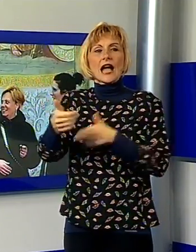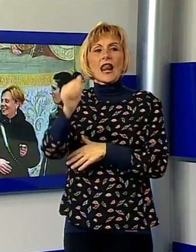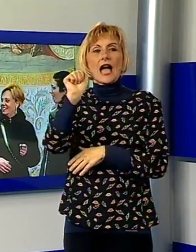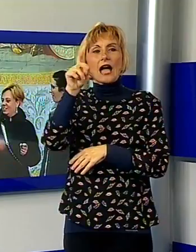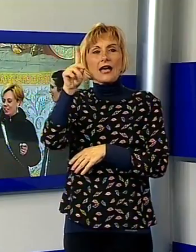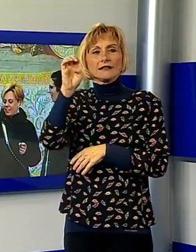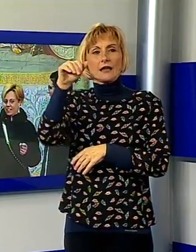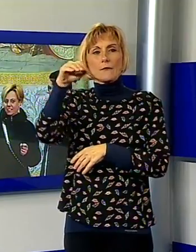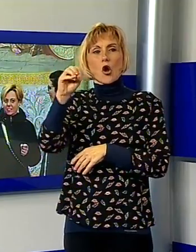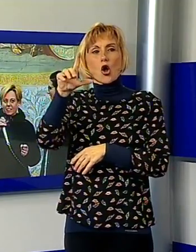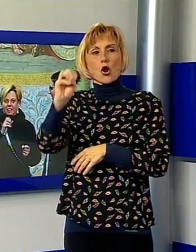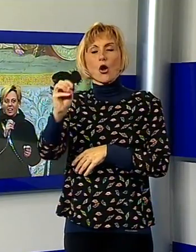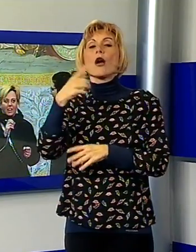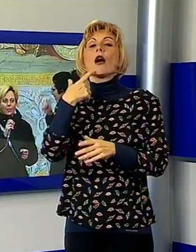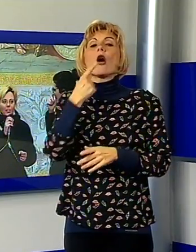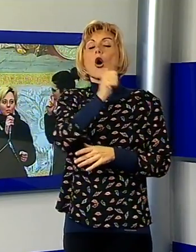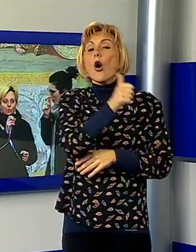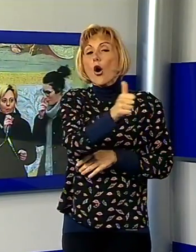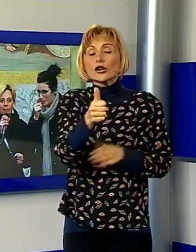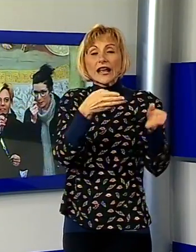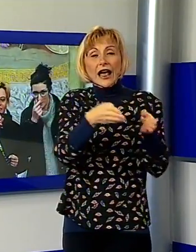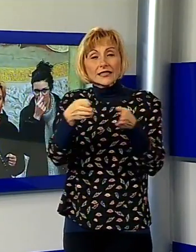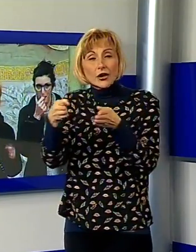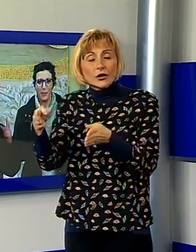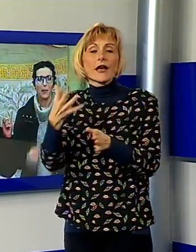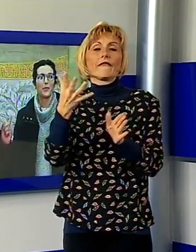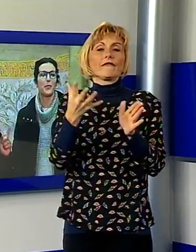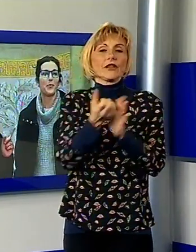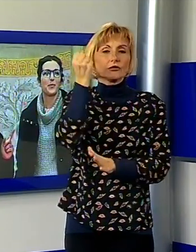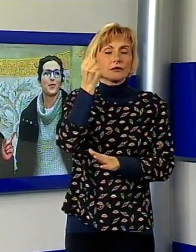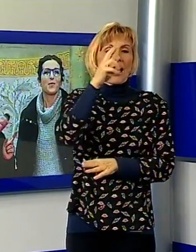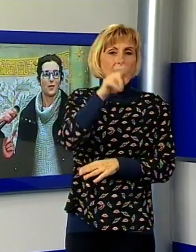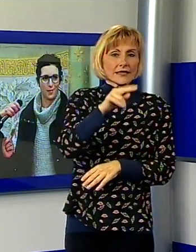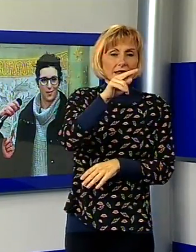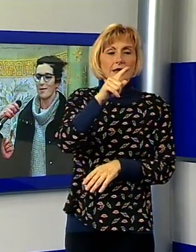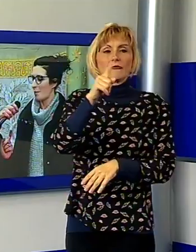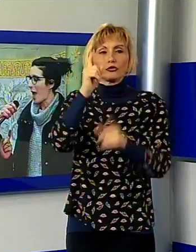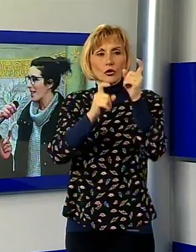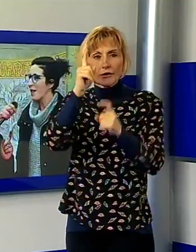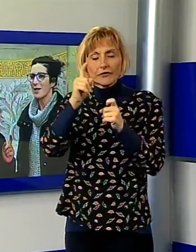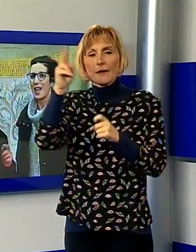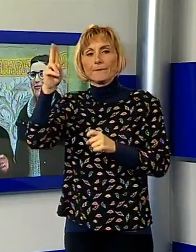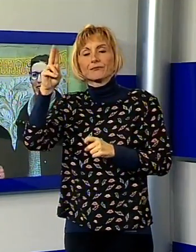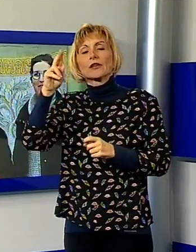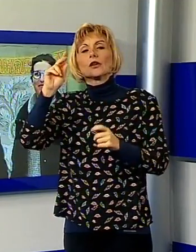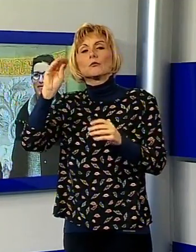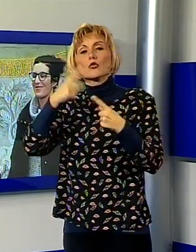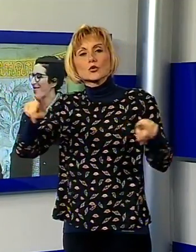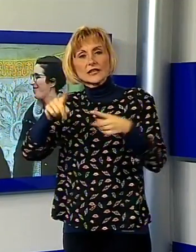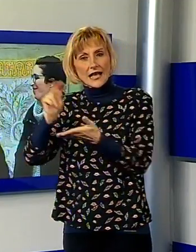e i vincitori di ogni categoria, arte grafica e pittorica, fotografia, design, musica e scrittura, avranno occasione di